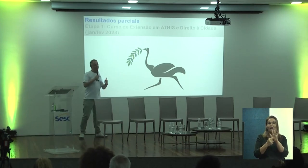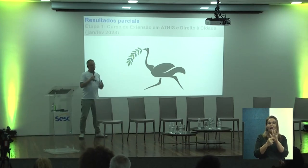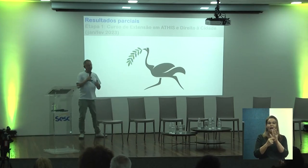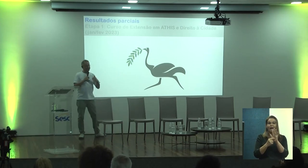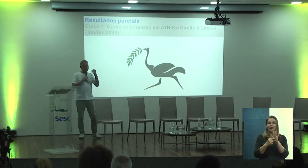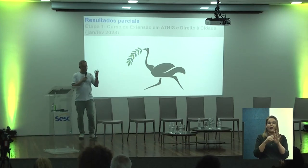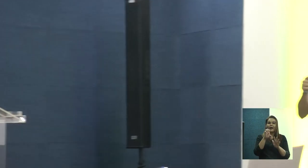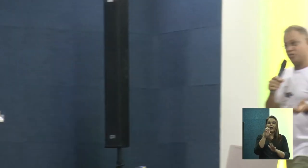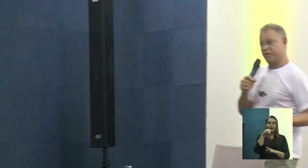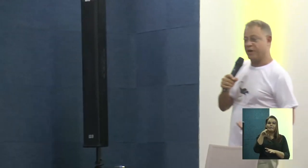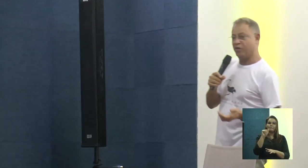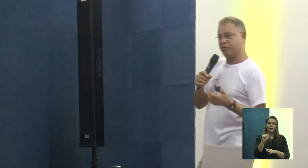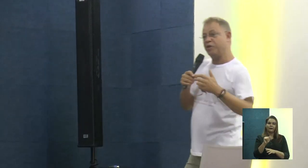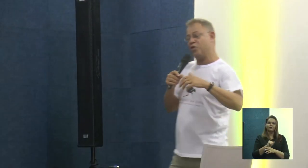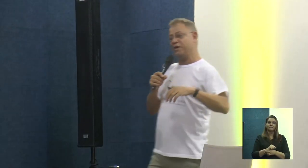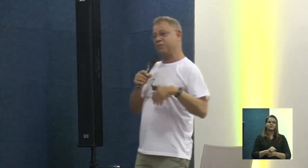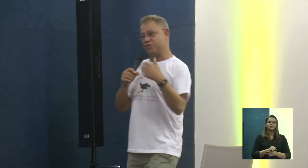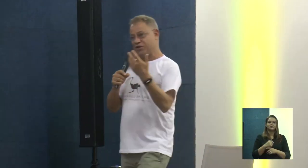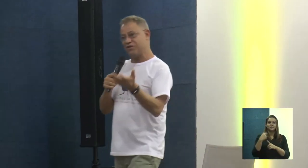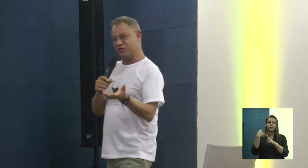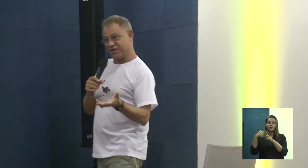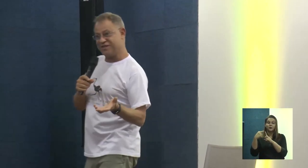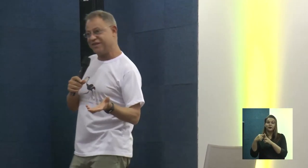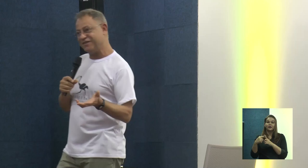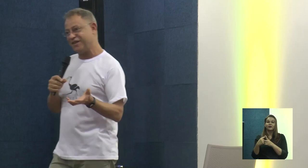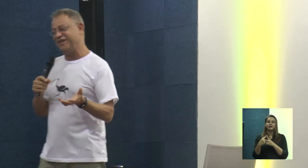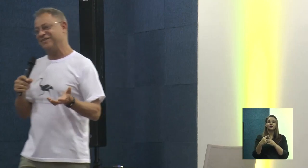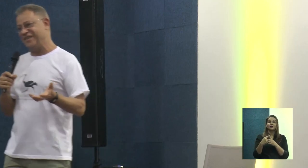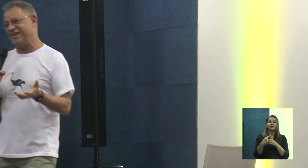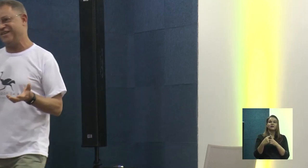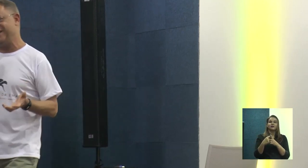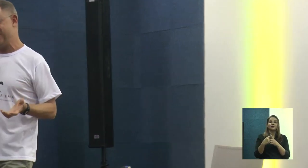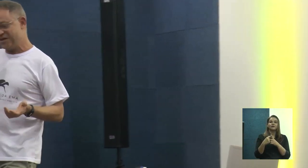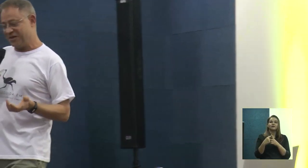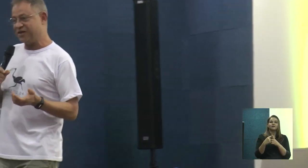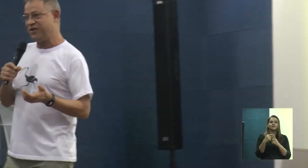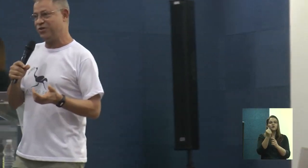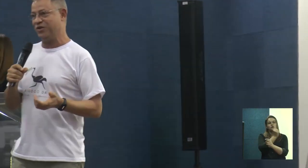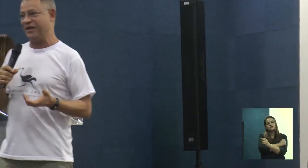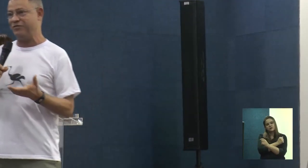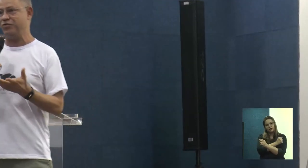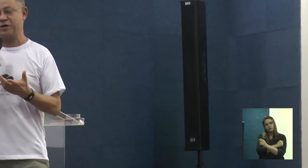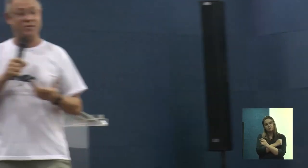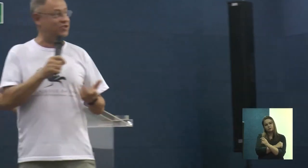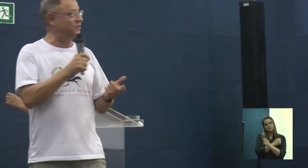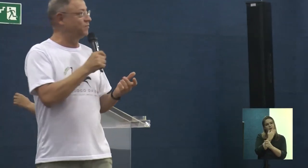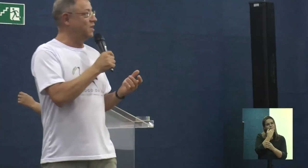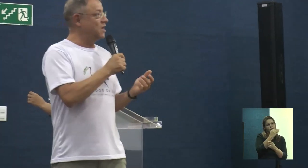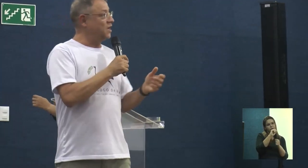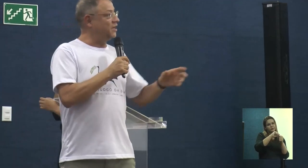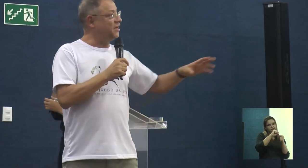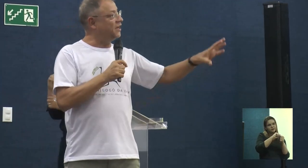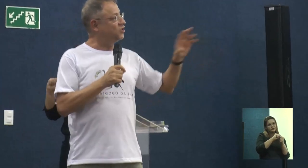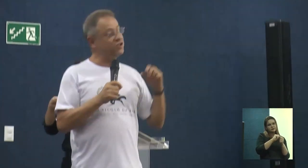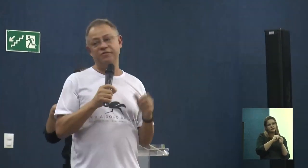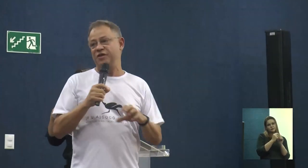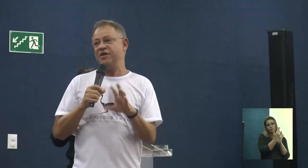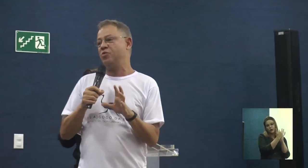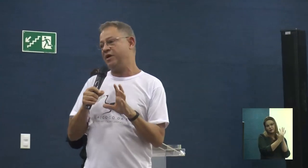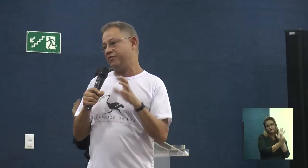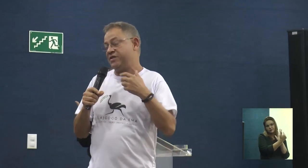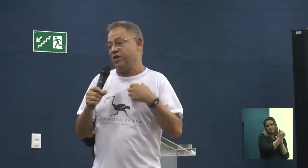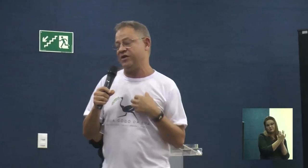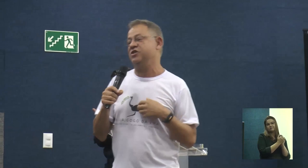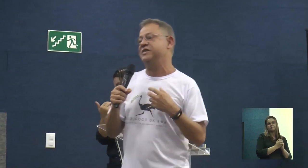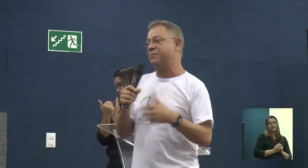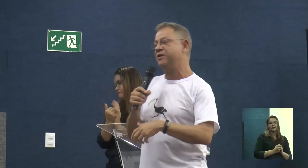A gente foi uma encomenda, viu, Emao? Foi uma encomenda para os nossos estudantes da arquitetura, né? Viu, Trapiche? Que a